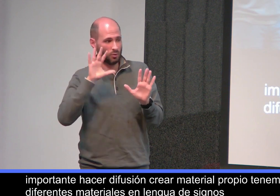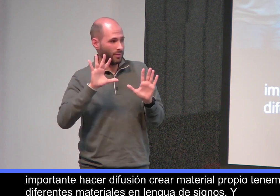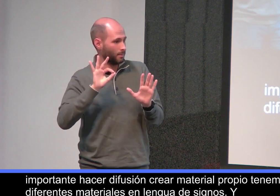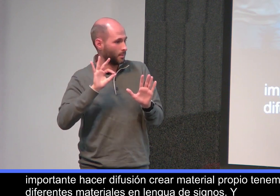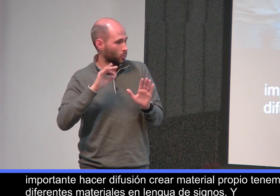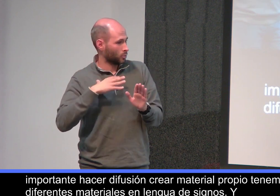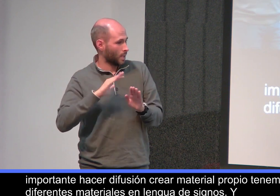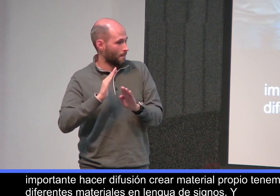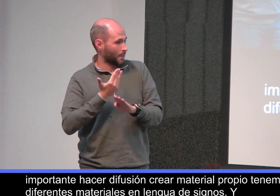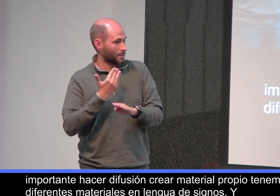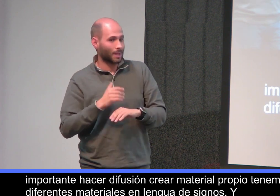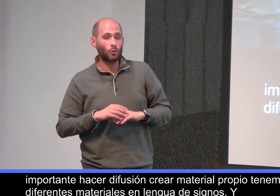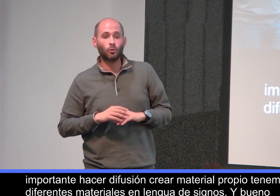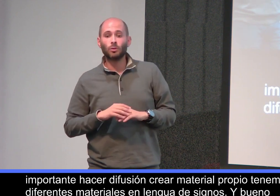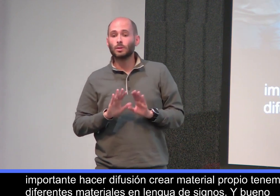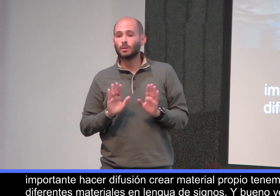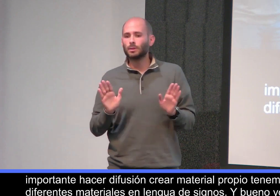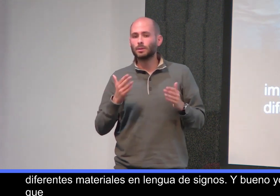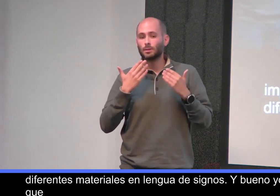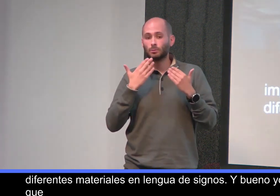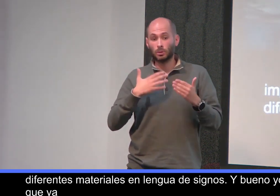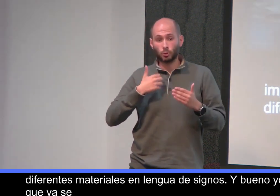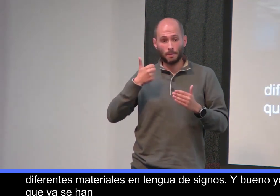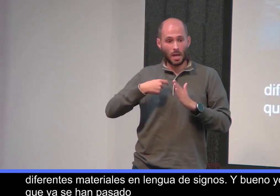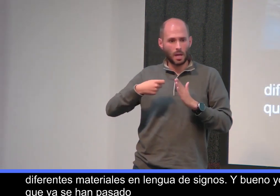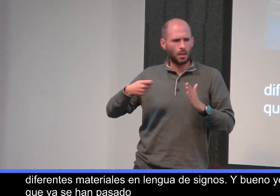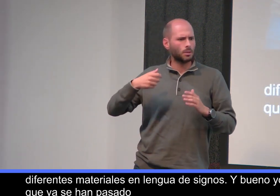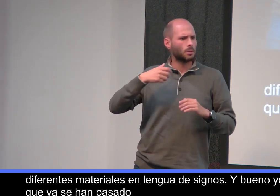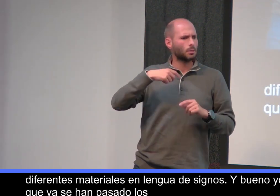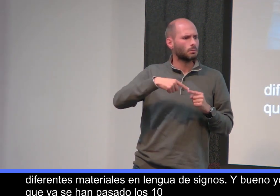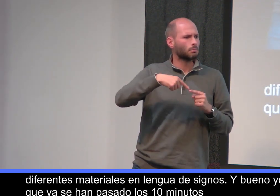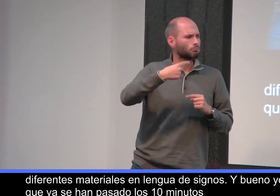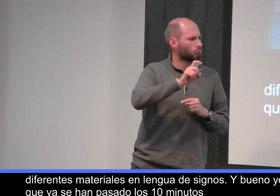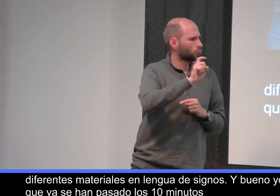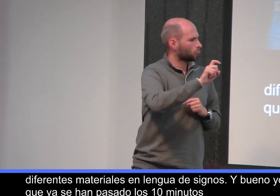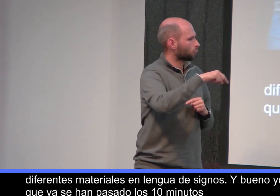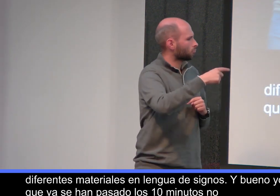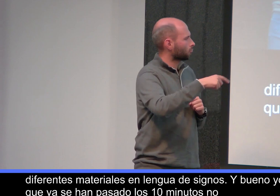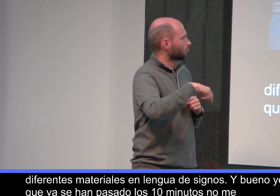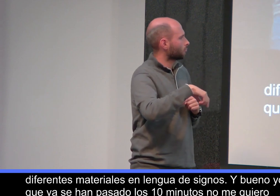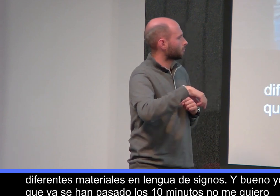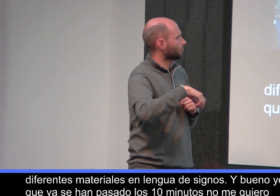Y, bueno, yo creo que ya se han pasado los diez minutos, no me quiero alargar mucho más.